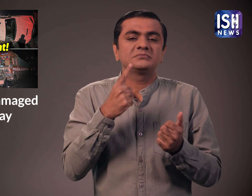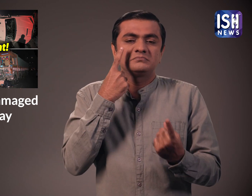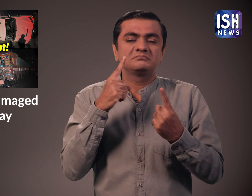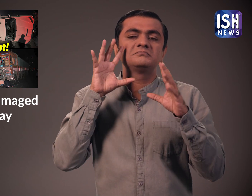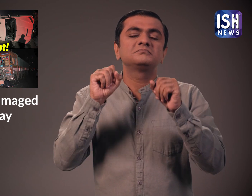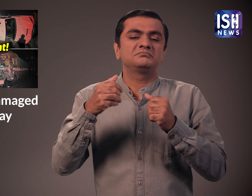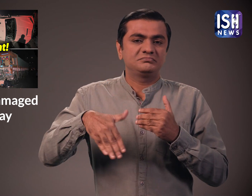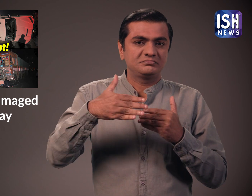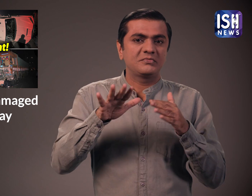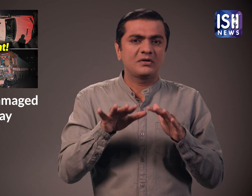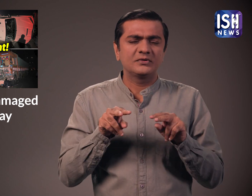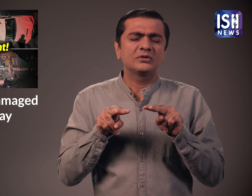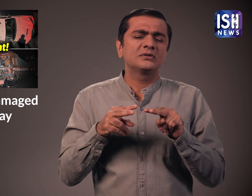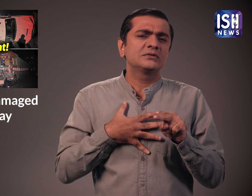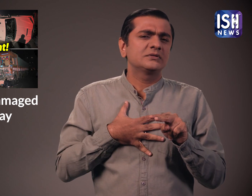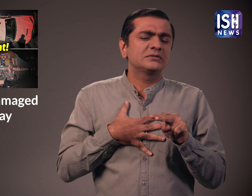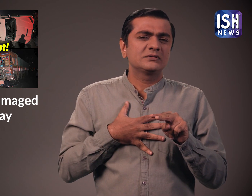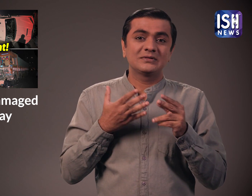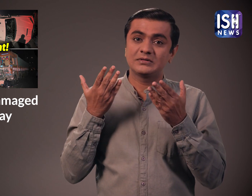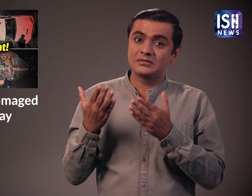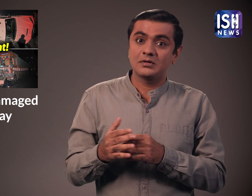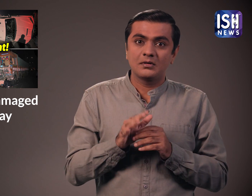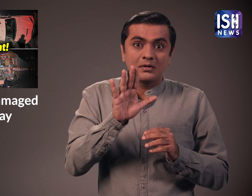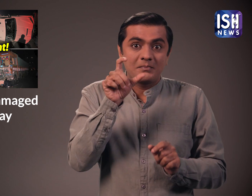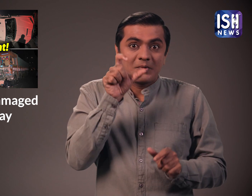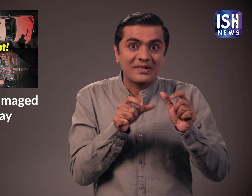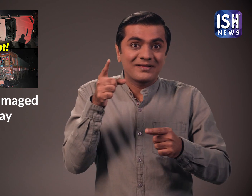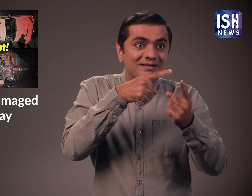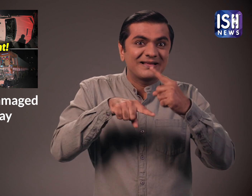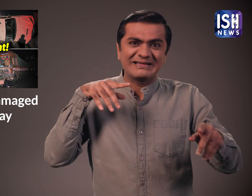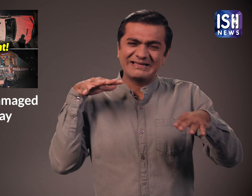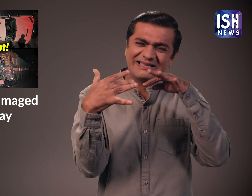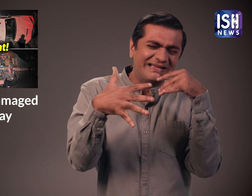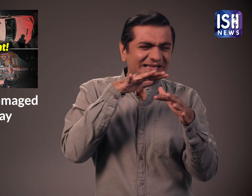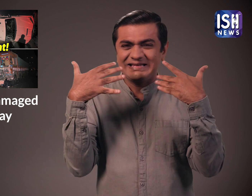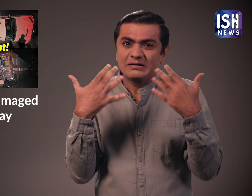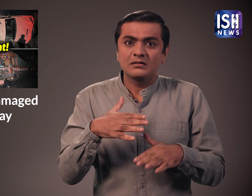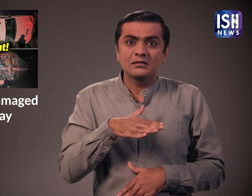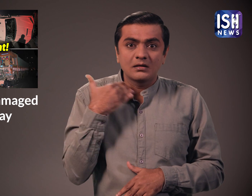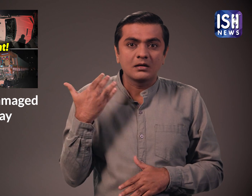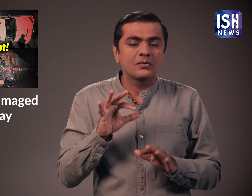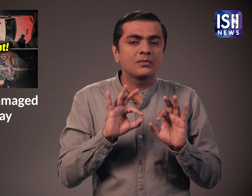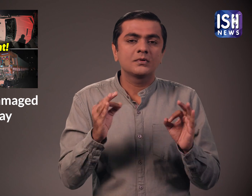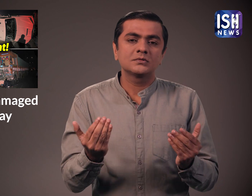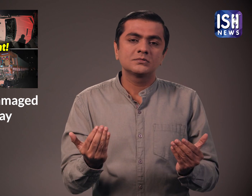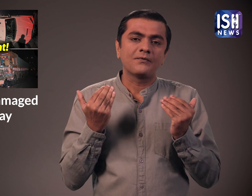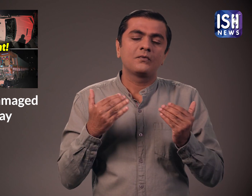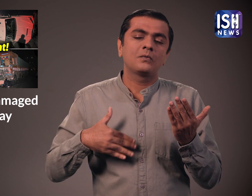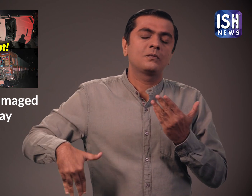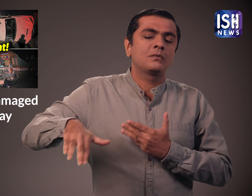पुलिस उसकी तलाश कर रही है अश्चर्य जनक सवभाग्या से किसी के हाताहत होने की